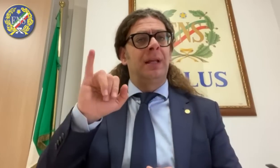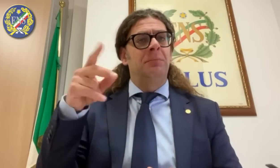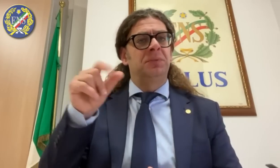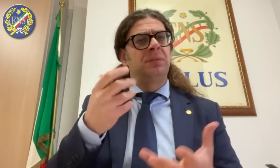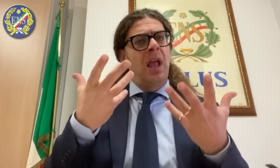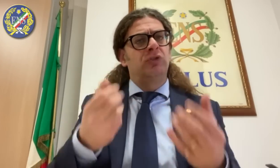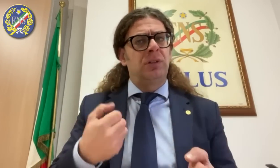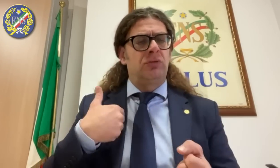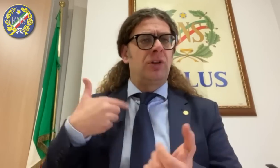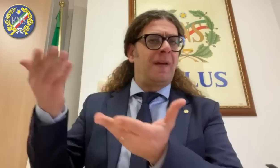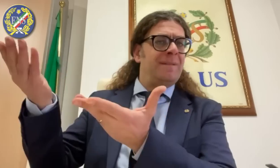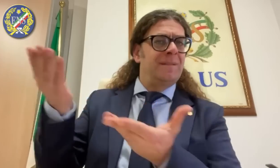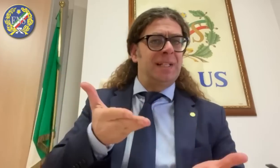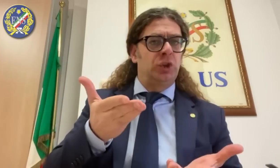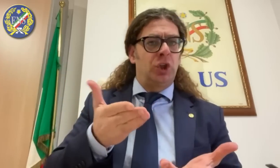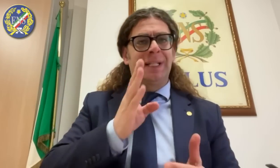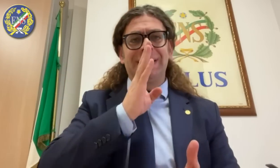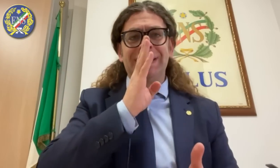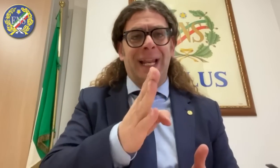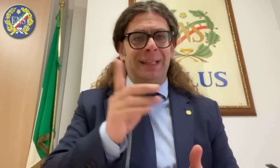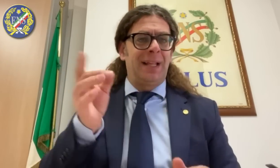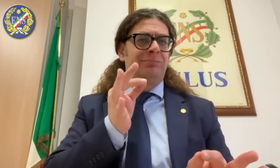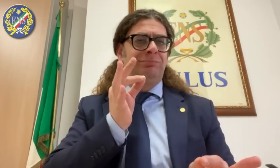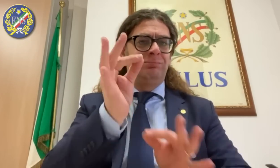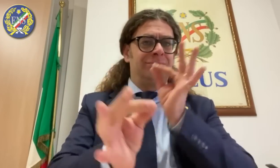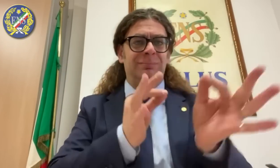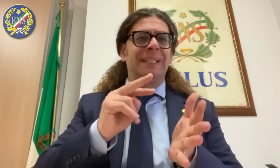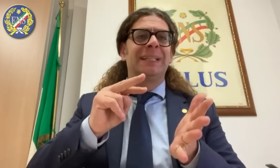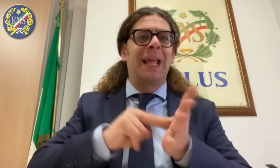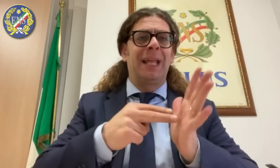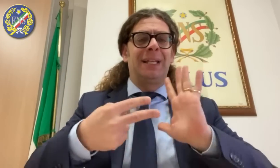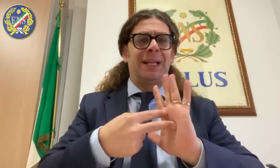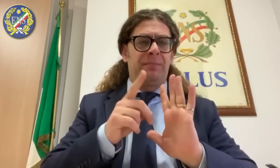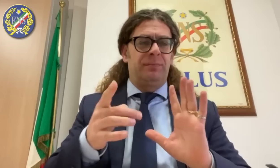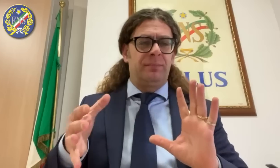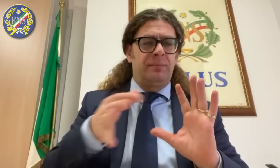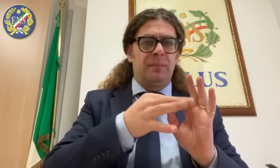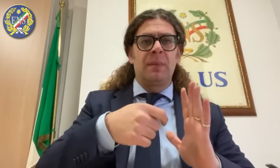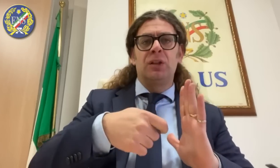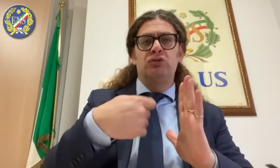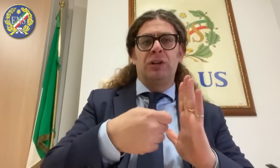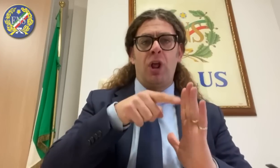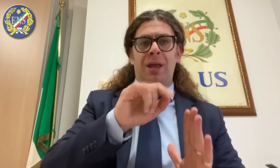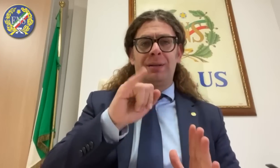'invito che abbiamo rivolto all'Inps finalizzato all'organizzazione di una diretta streaming per poter dare